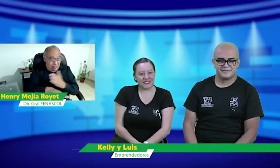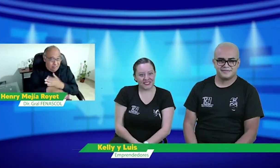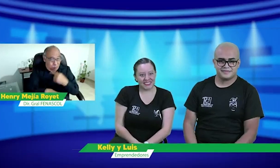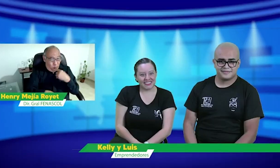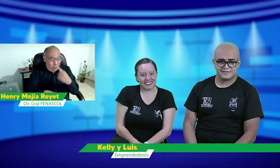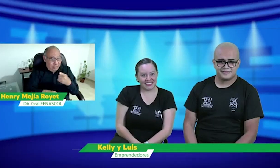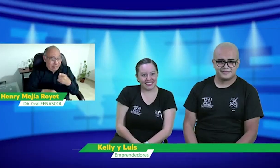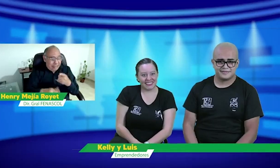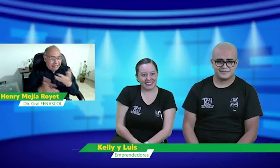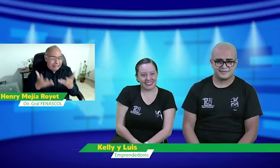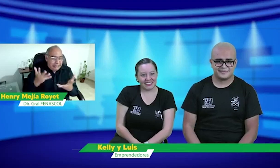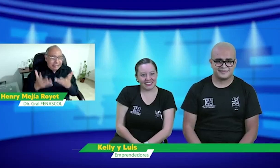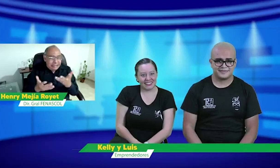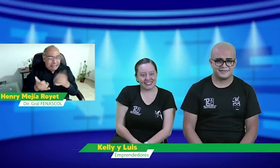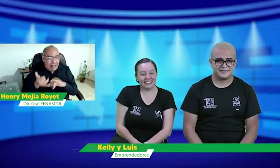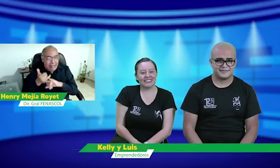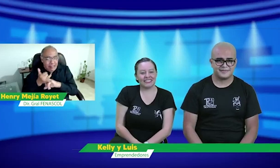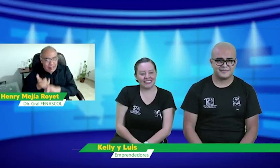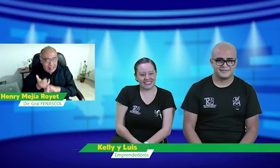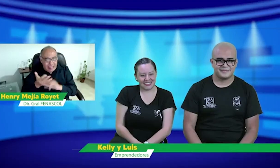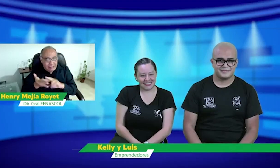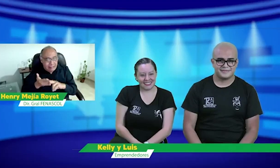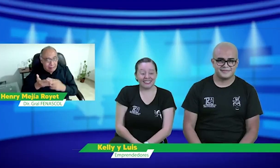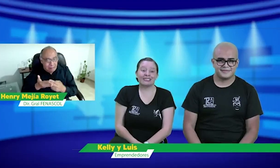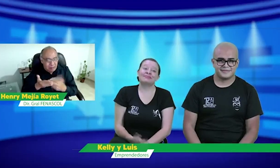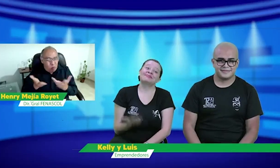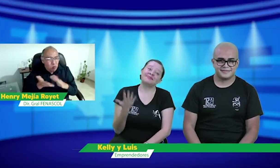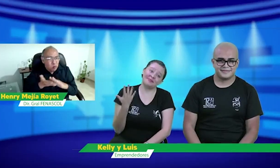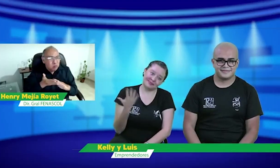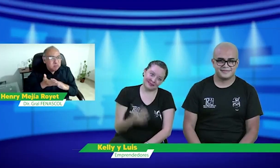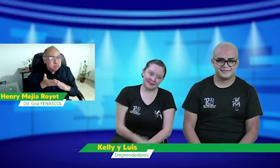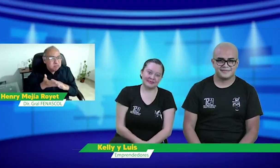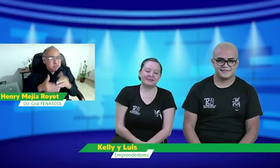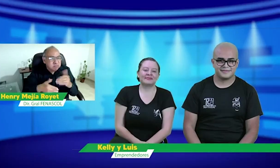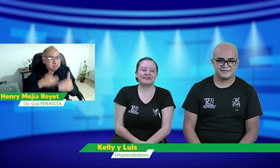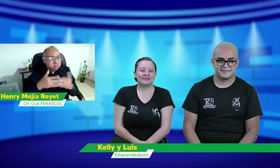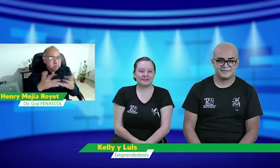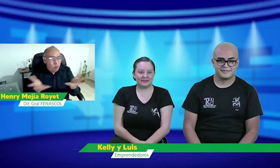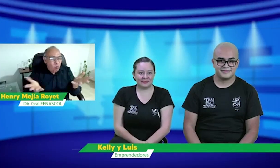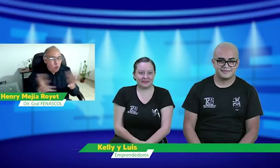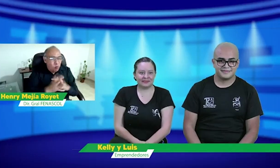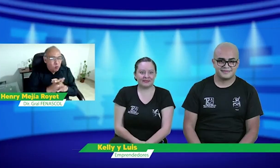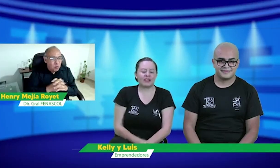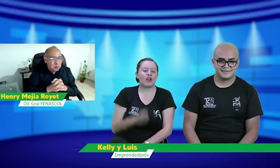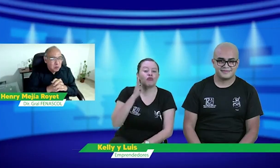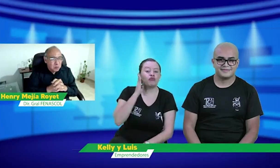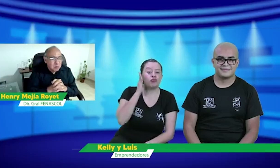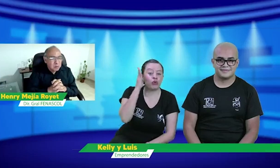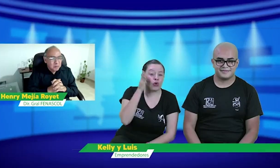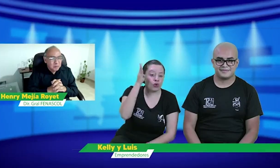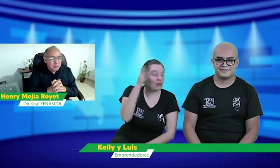Sí. Pero, eso que ustedes nos comentaron de estar dependiendo de un intérprete, ¿cómo lo han solucionado?